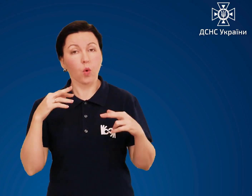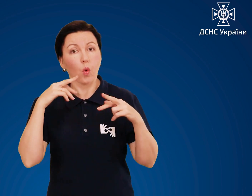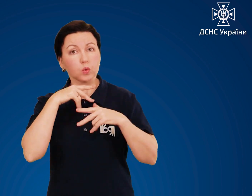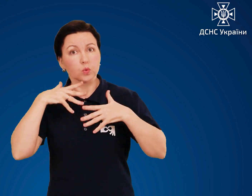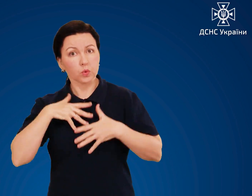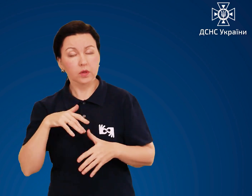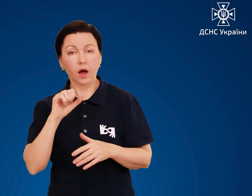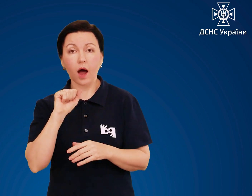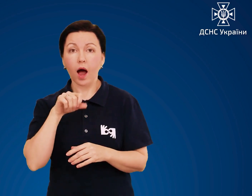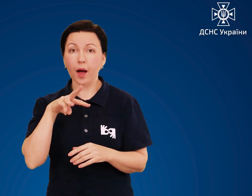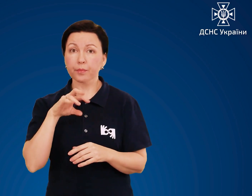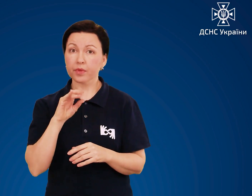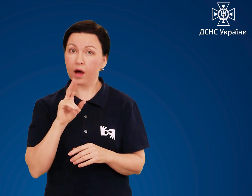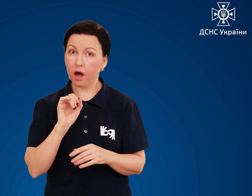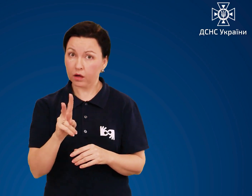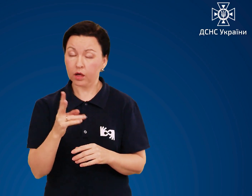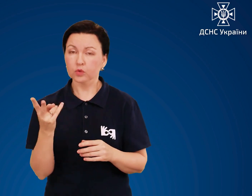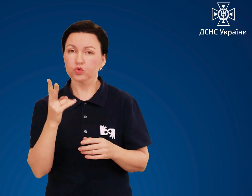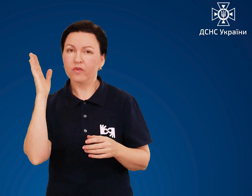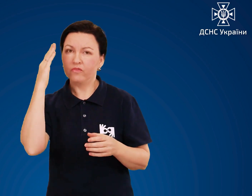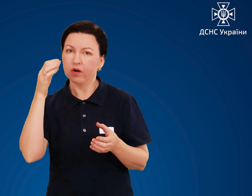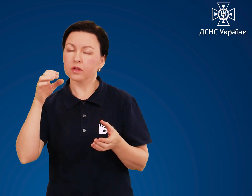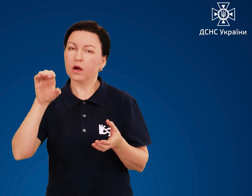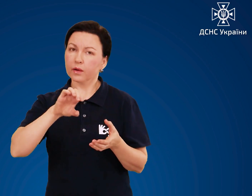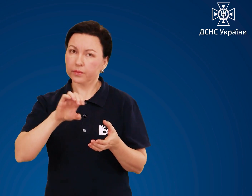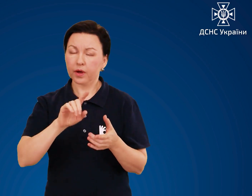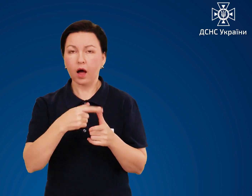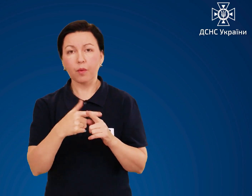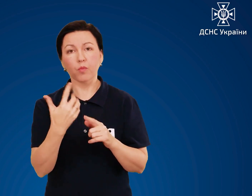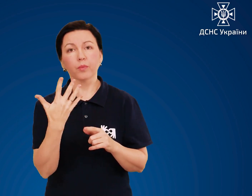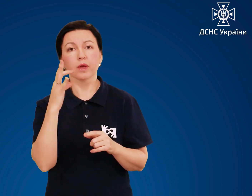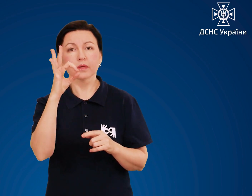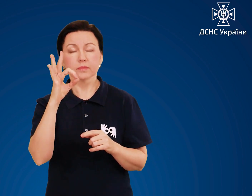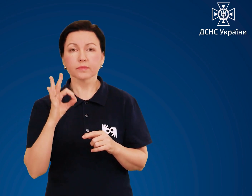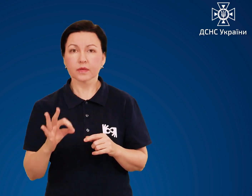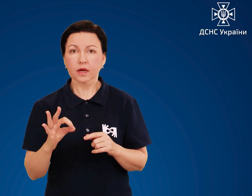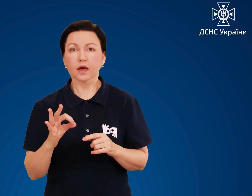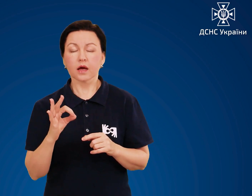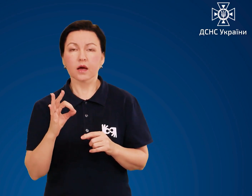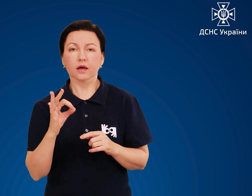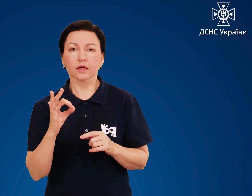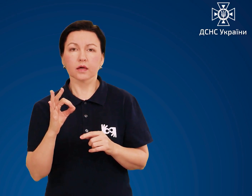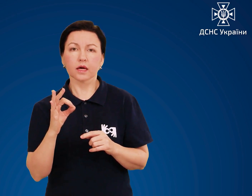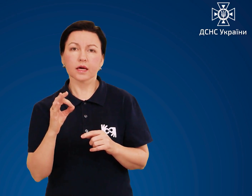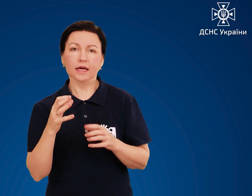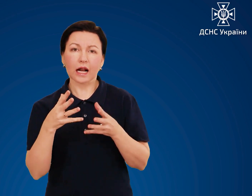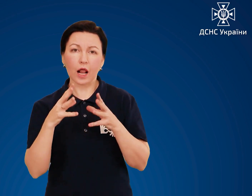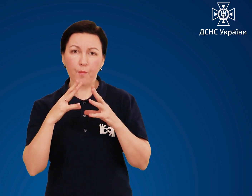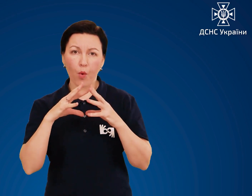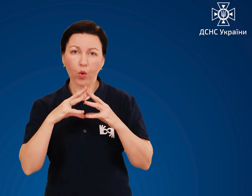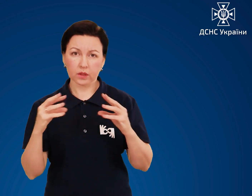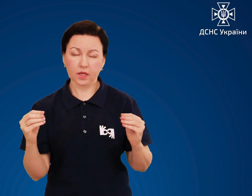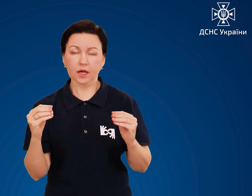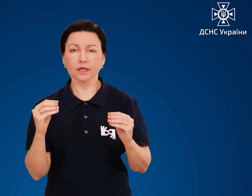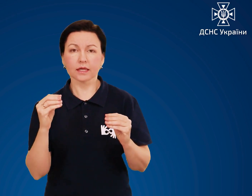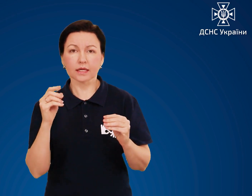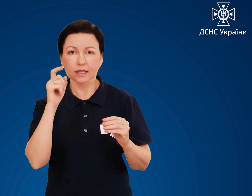аміаком – водою або 5% розчином лимонної кислоти. Винести